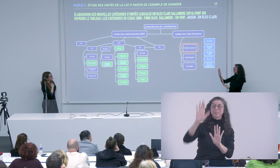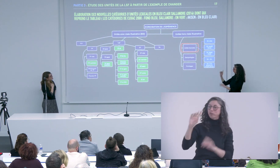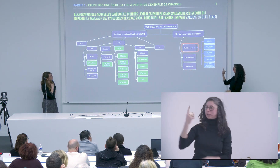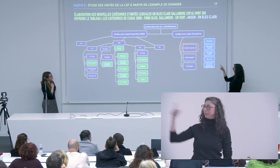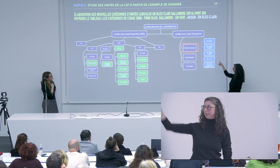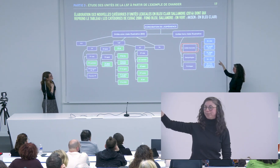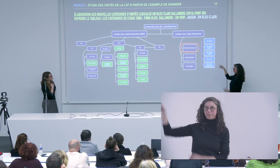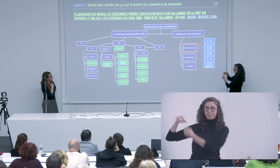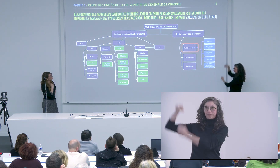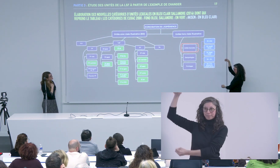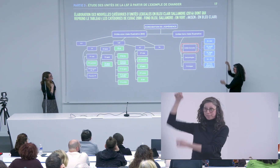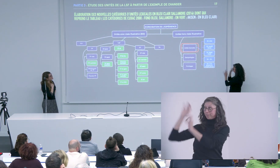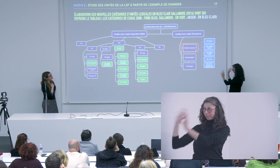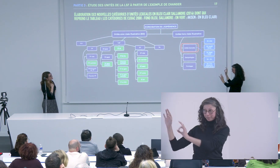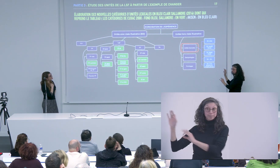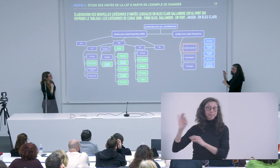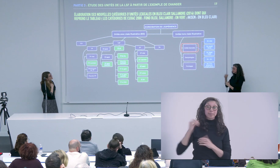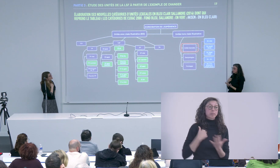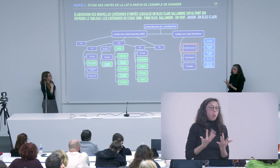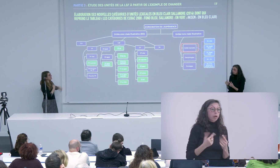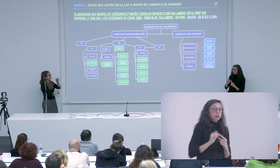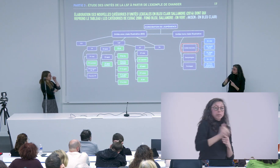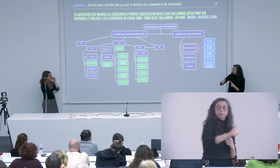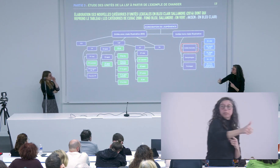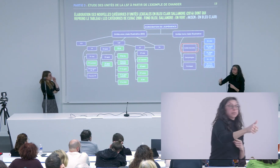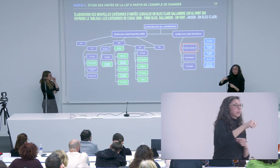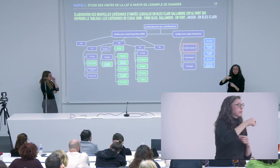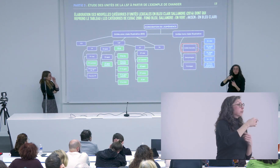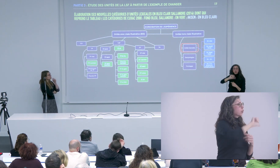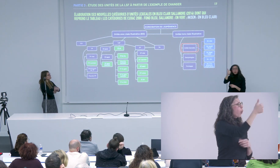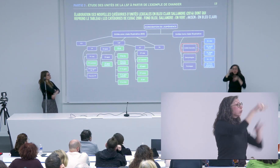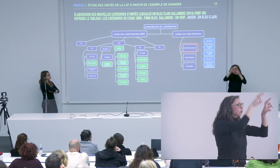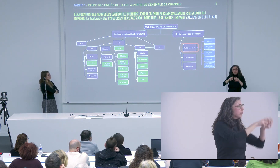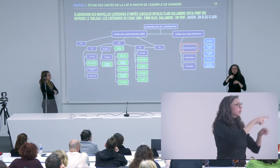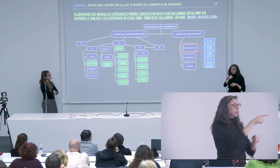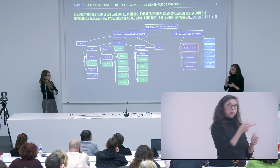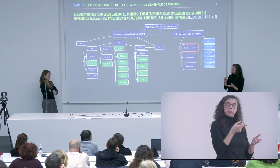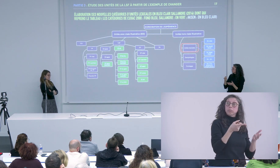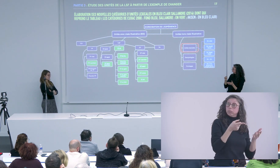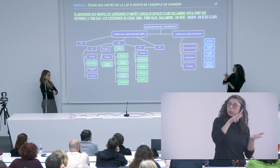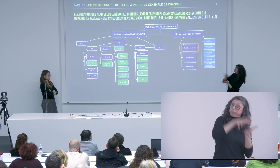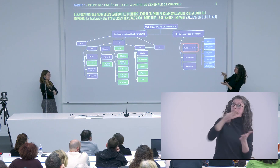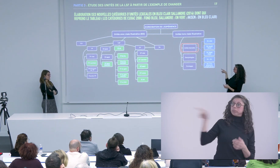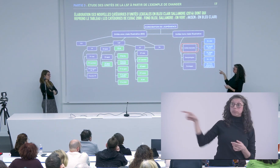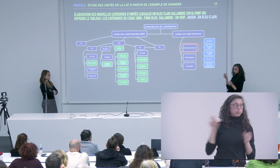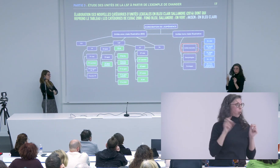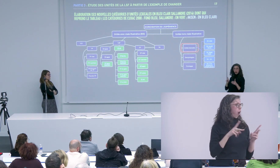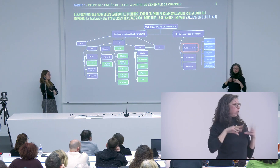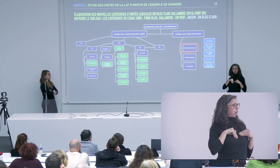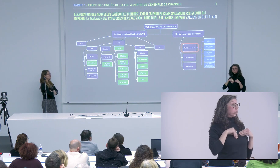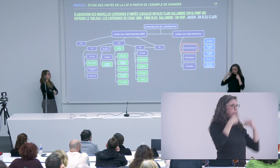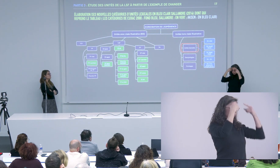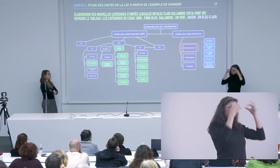je sais qu'il y a quelque chose à analyser, y a quelque chose à voir par rapport à ces UL, mais je me suis d'abord focalisé sur les UL en priorité.